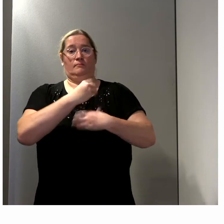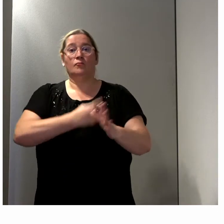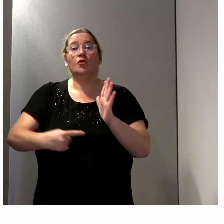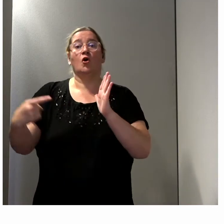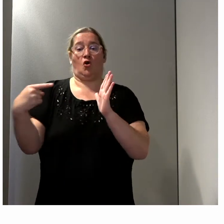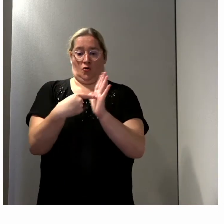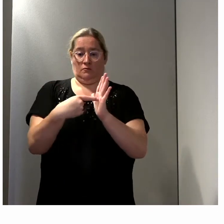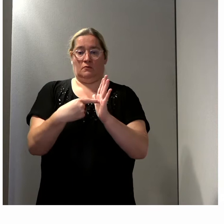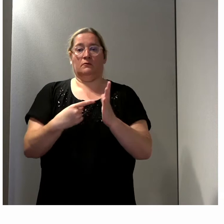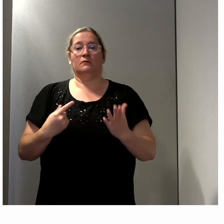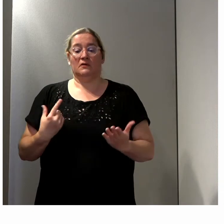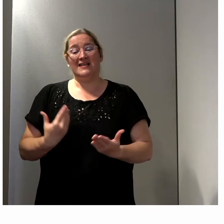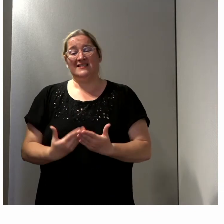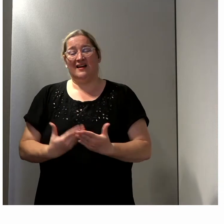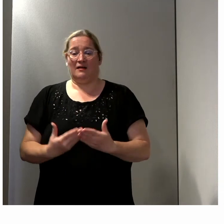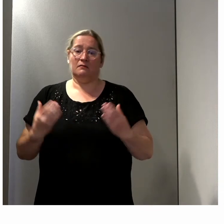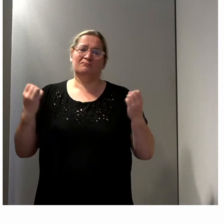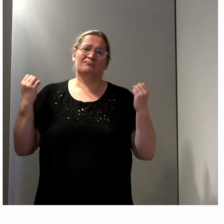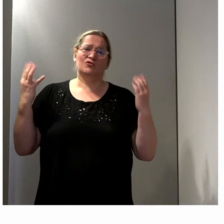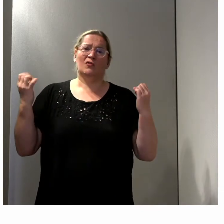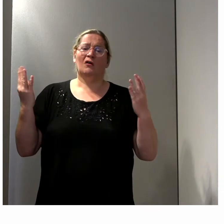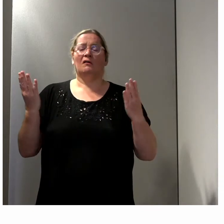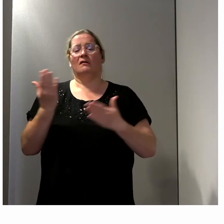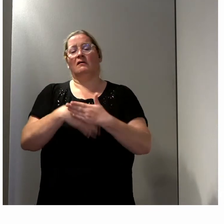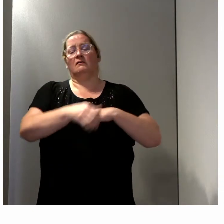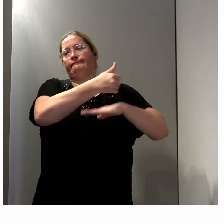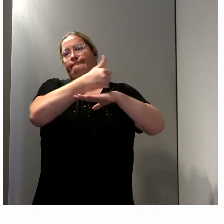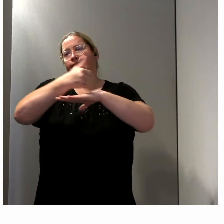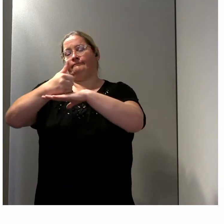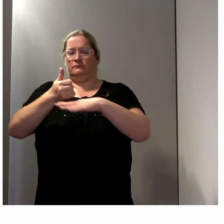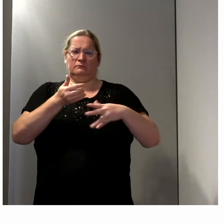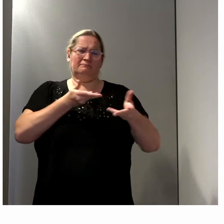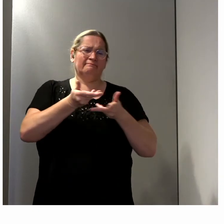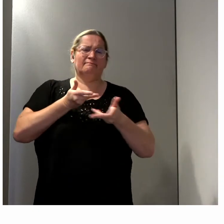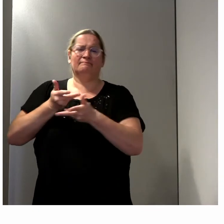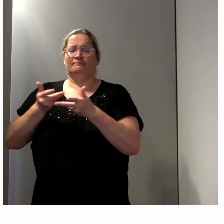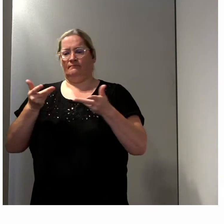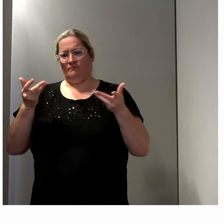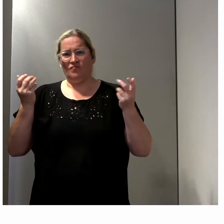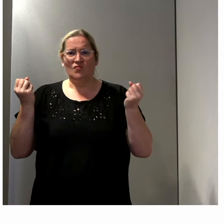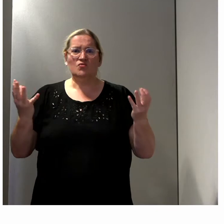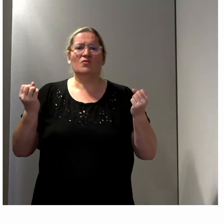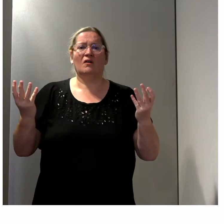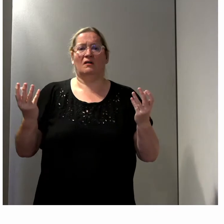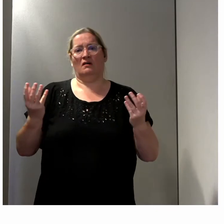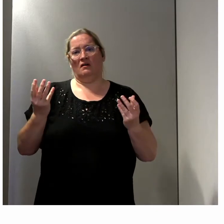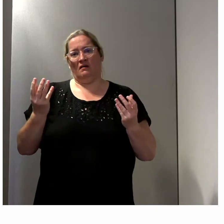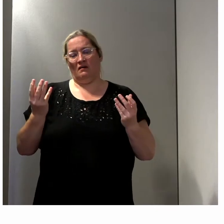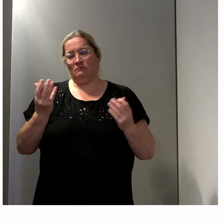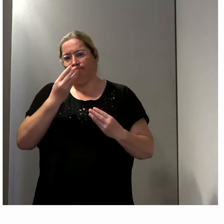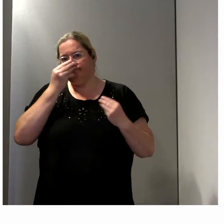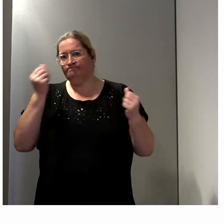qui revient régulièrement dans les instances parce qu'il est important et pour l'instant pas encore suffisamment bien traité.